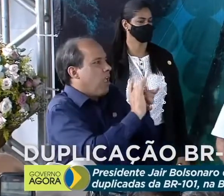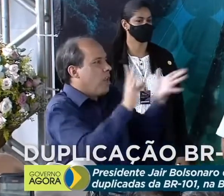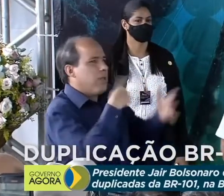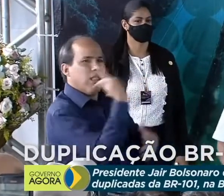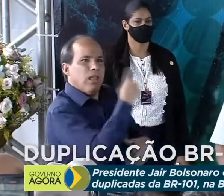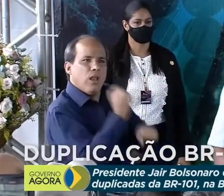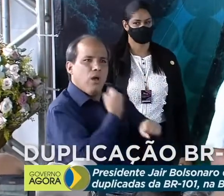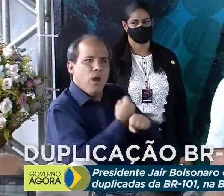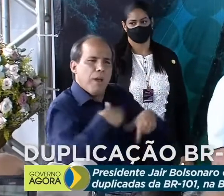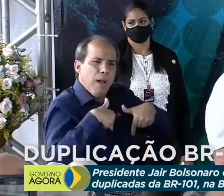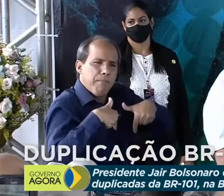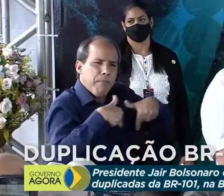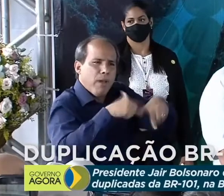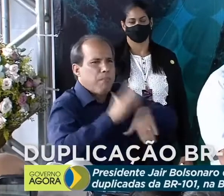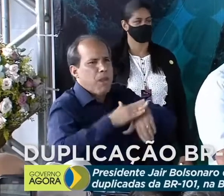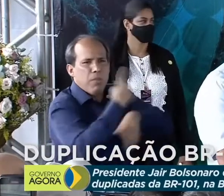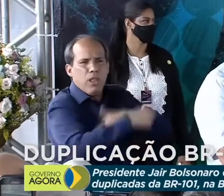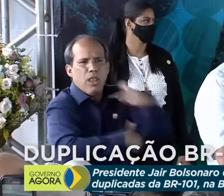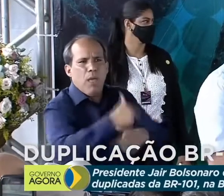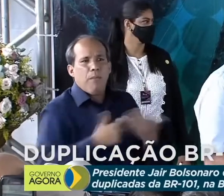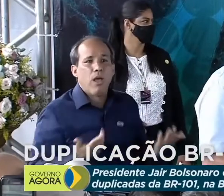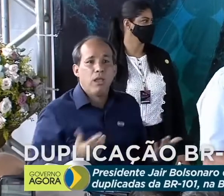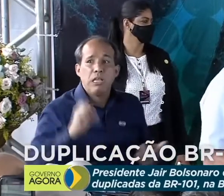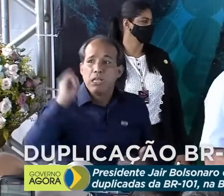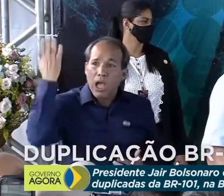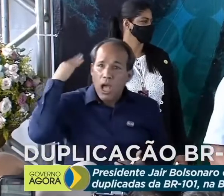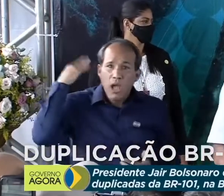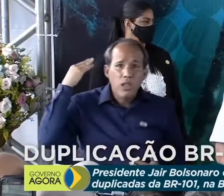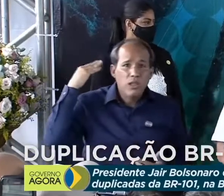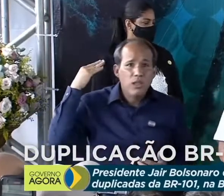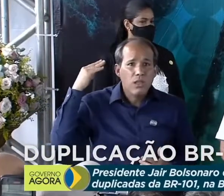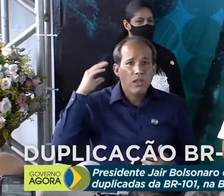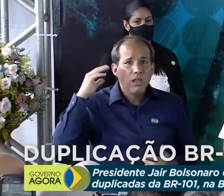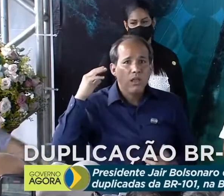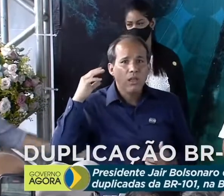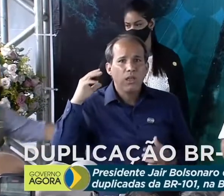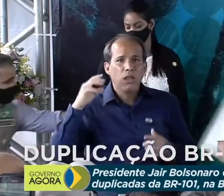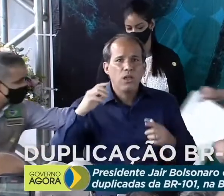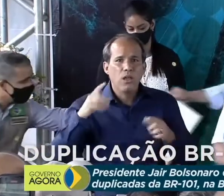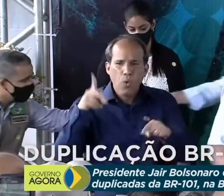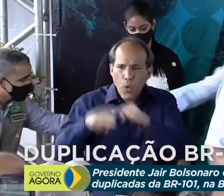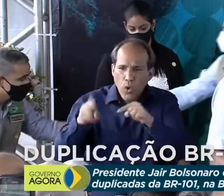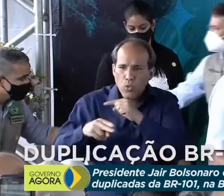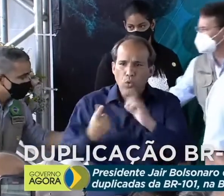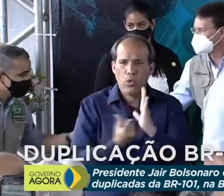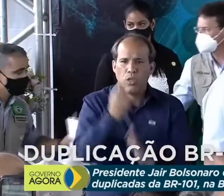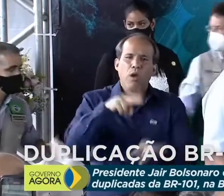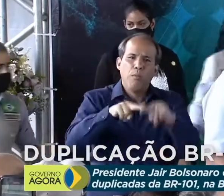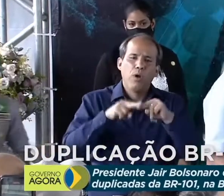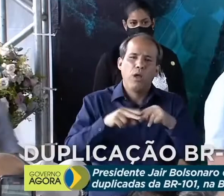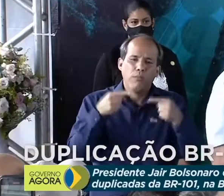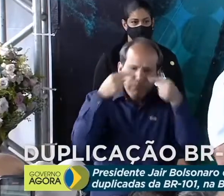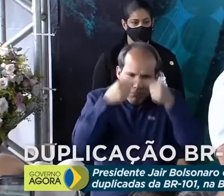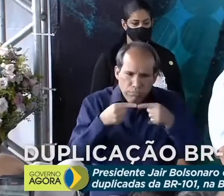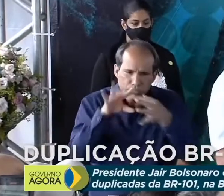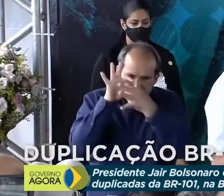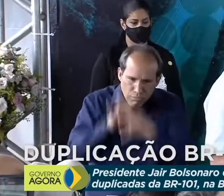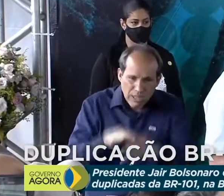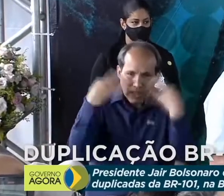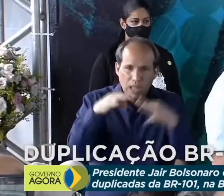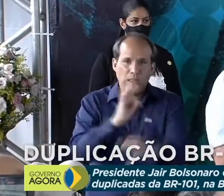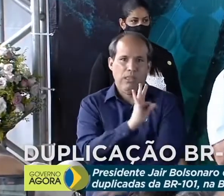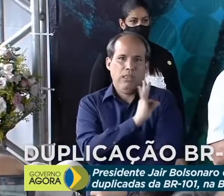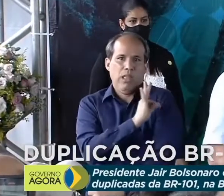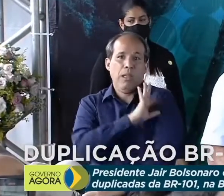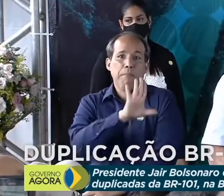para ele trabalhar. E dizer que aqueles que criticaram os cortes nos orçamentos foi cortado sim para a questão técnica, mas com toda